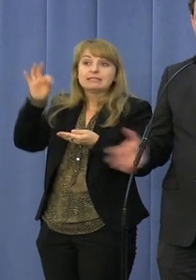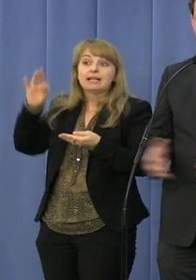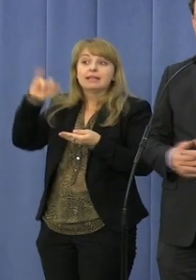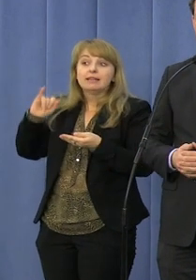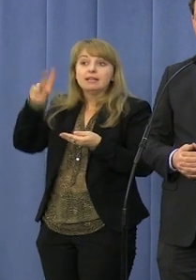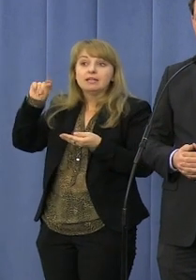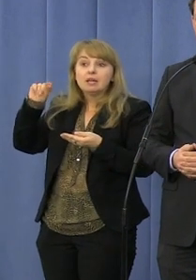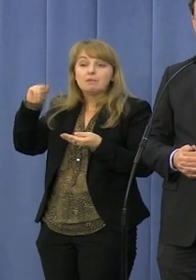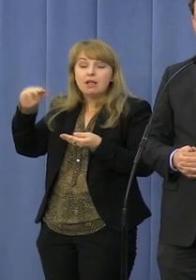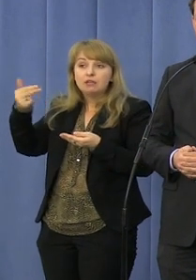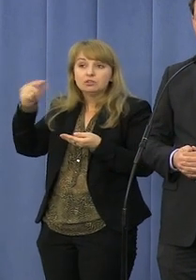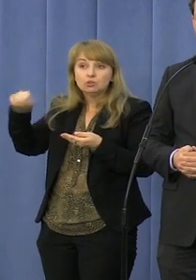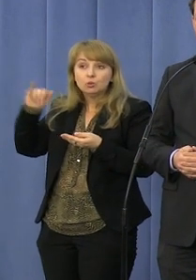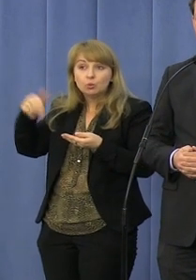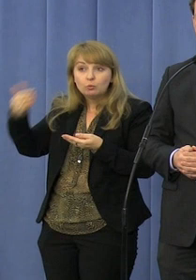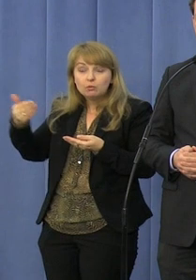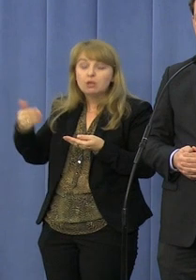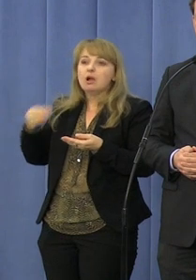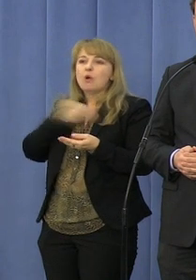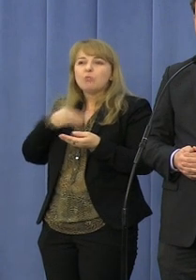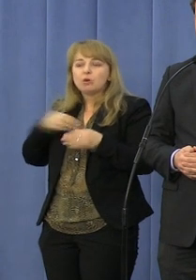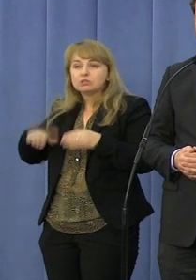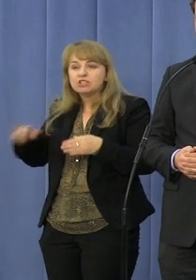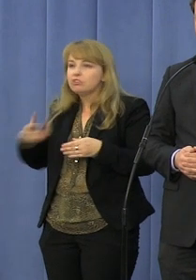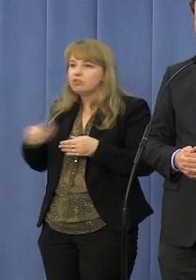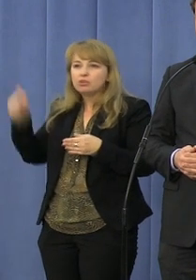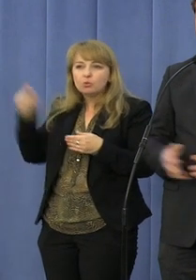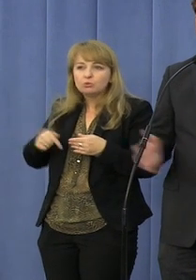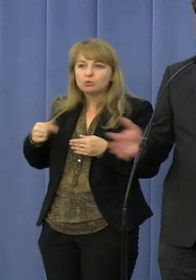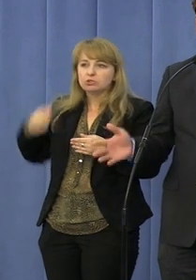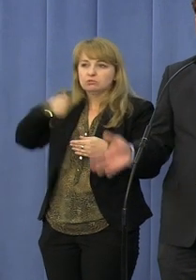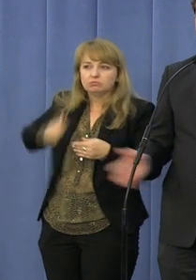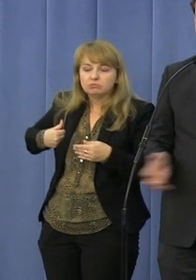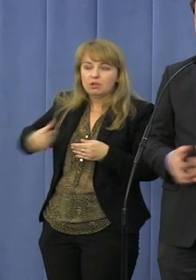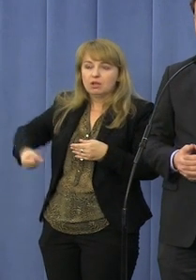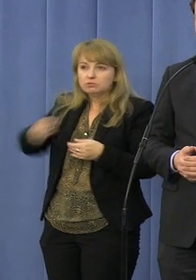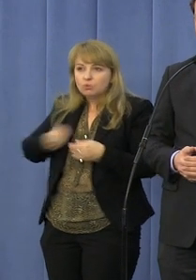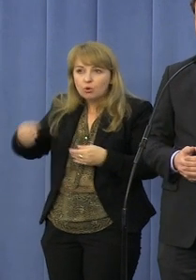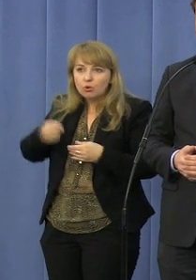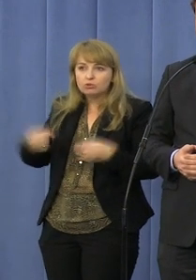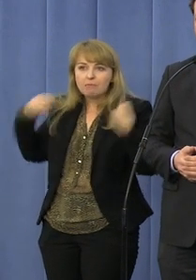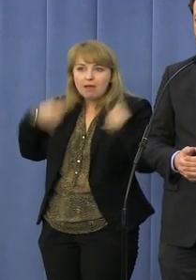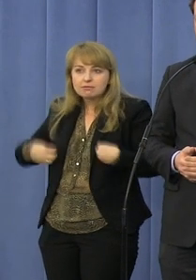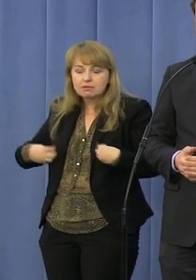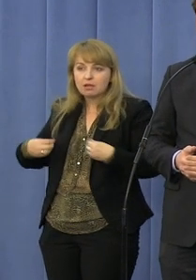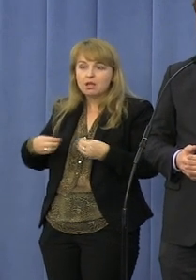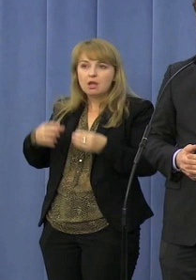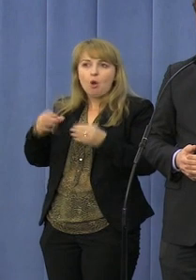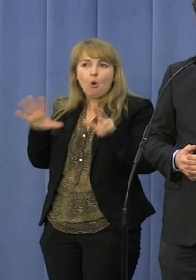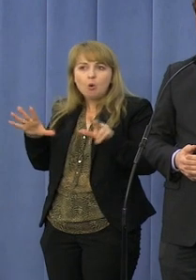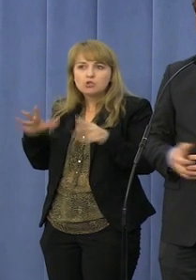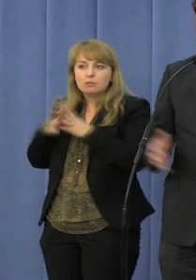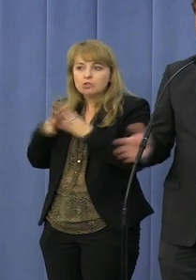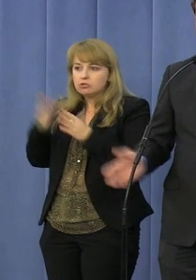Polskie dzieci nie musiałyby nosić ciężkich kilkukilogramowych, czasem 8-10 kilogramowych tornistrów.